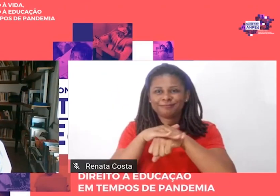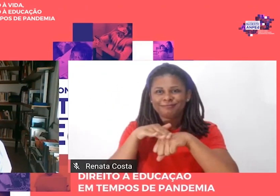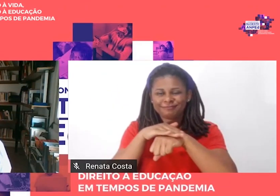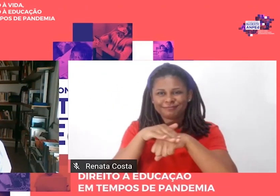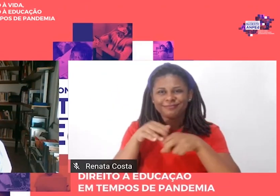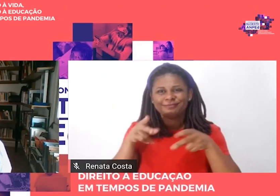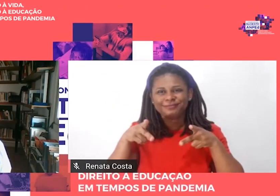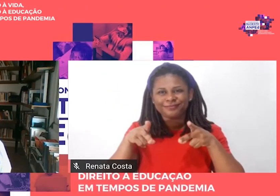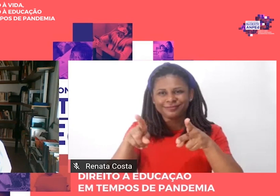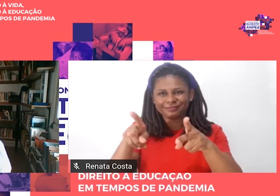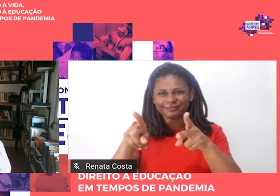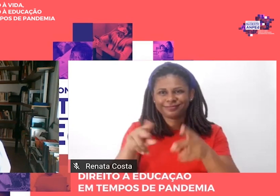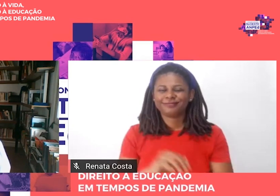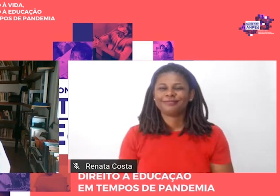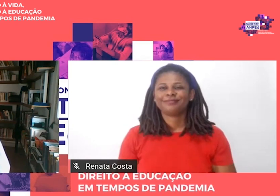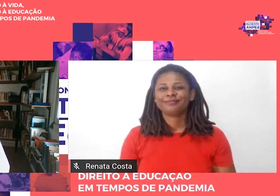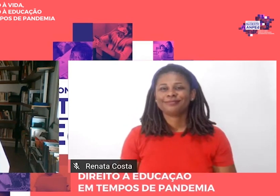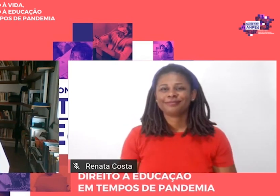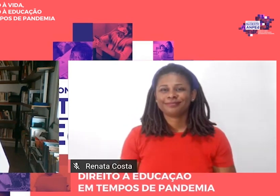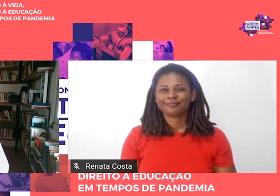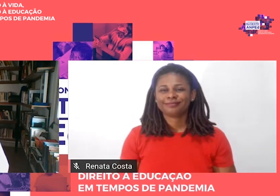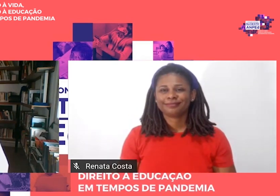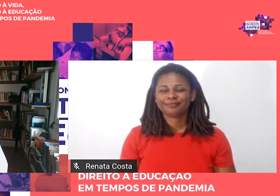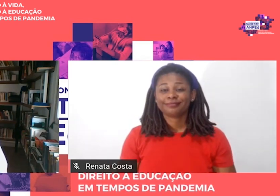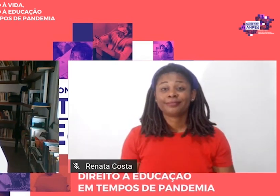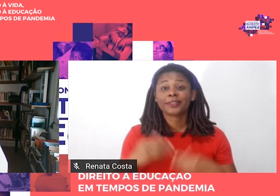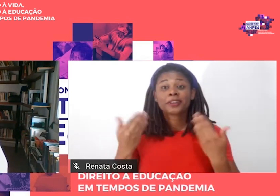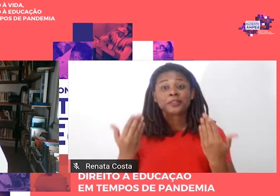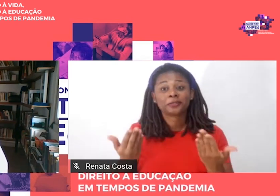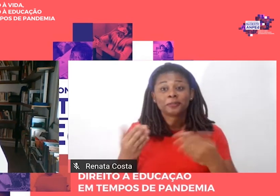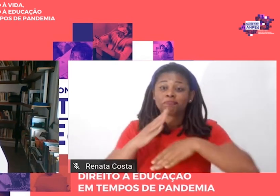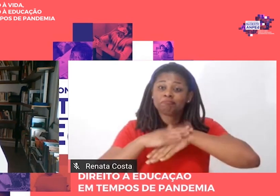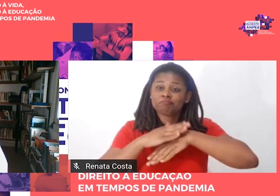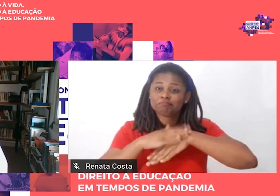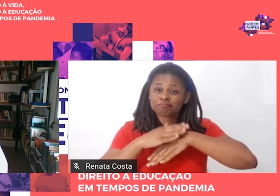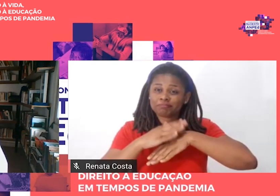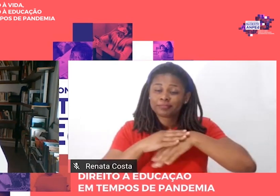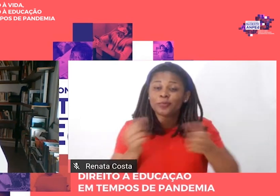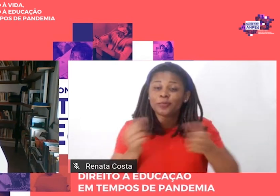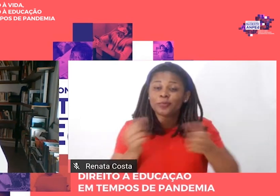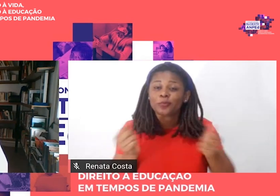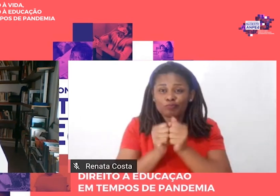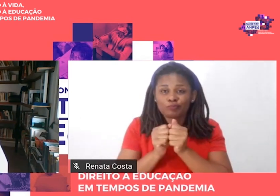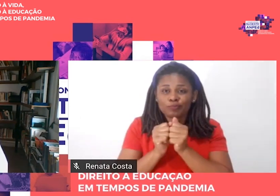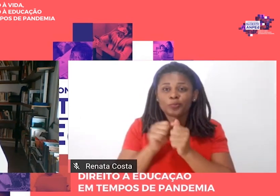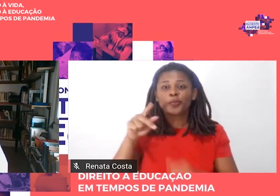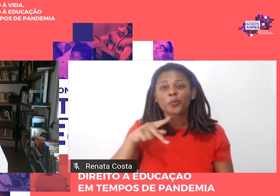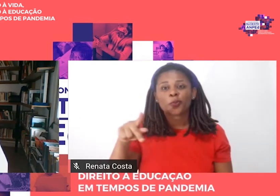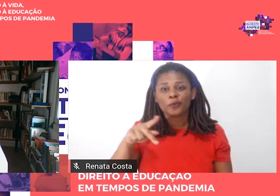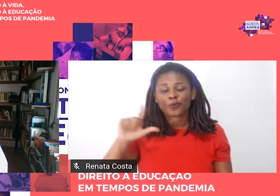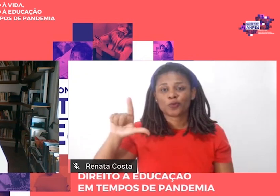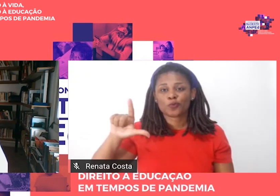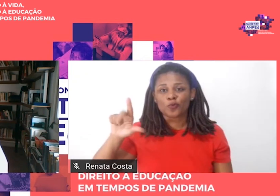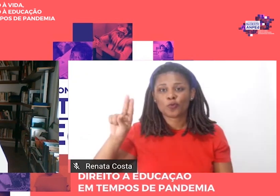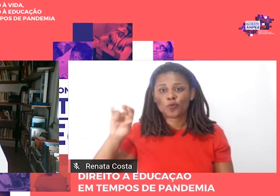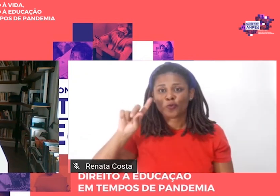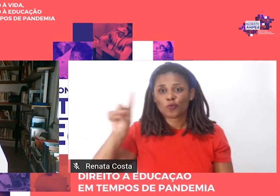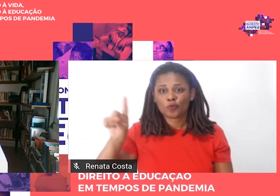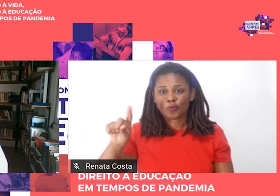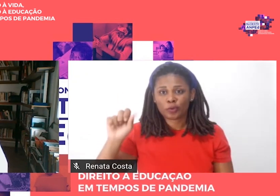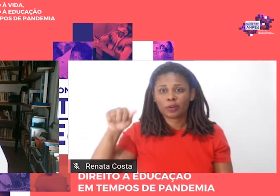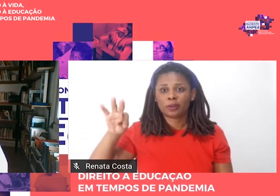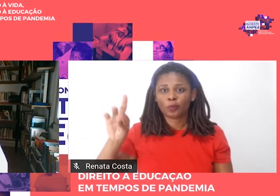isso de minha parte juntamente com o professor Luiz Antônio Cunha, né, então vou